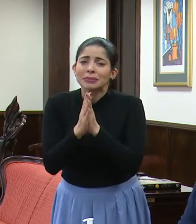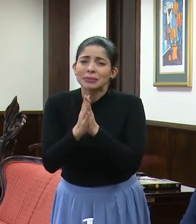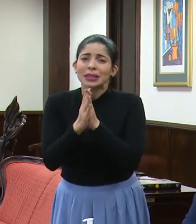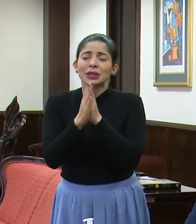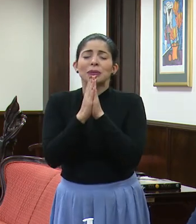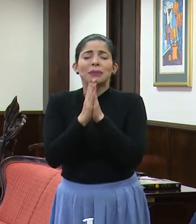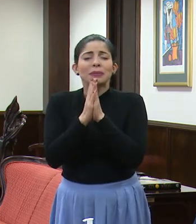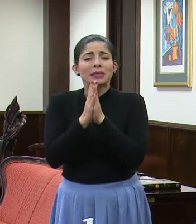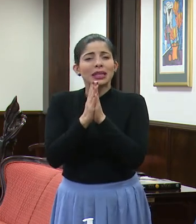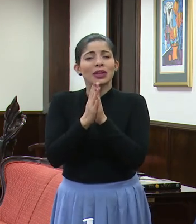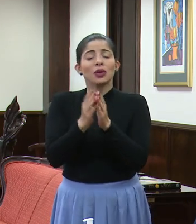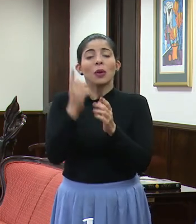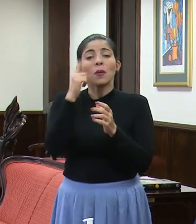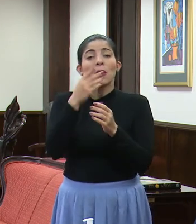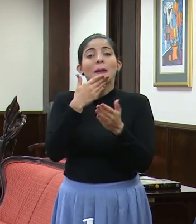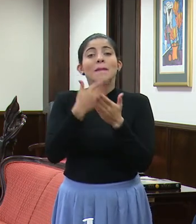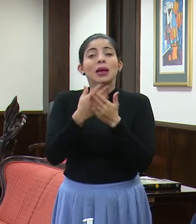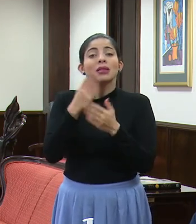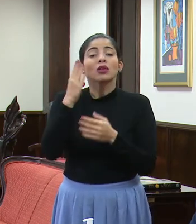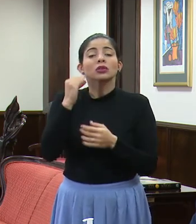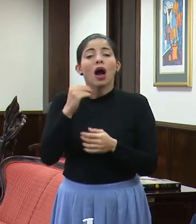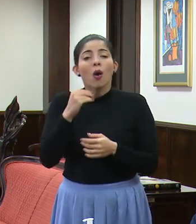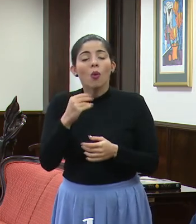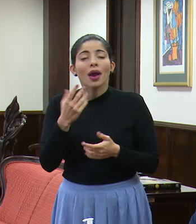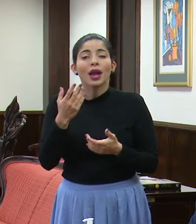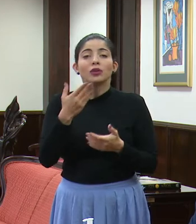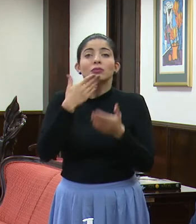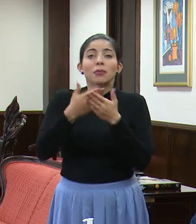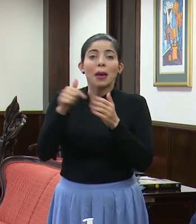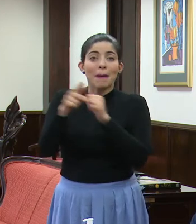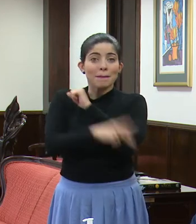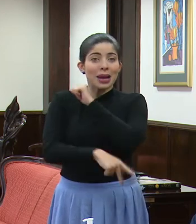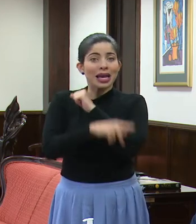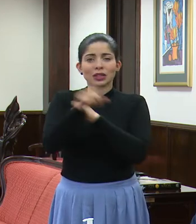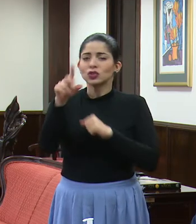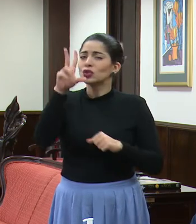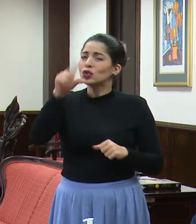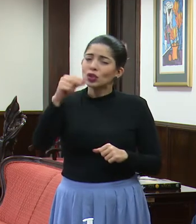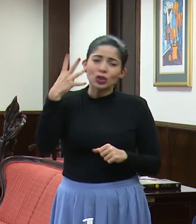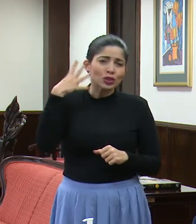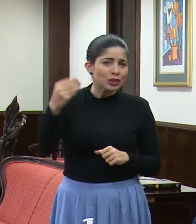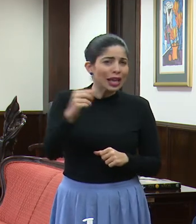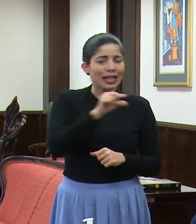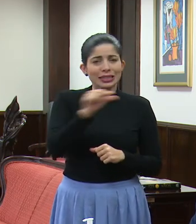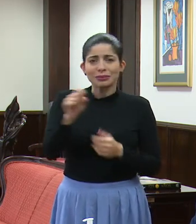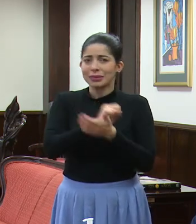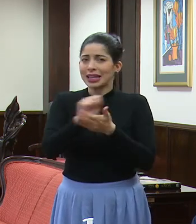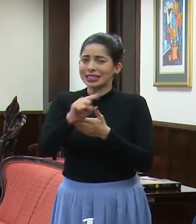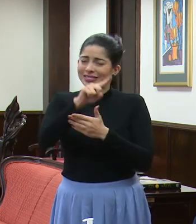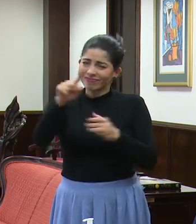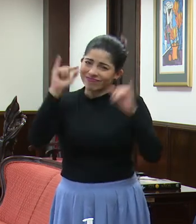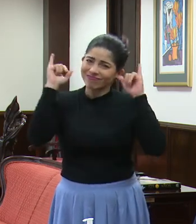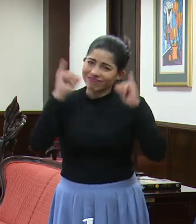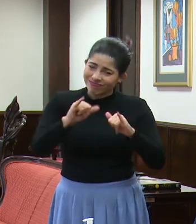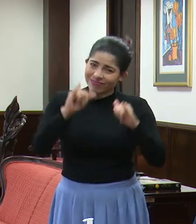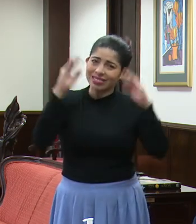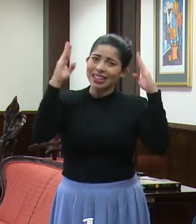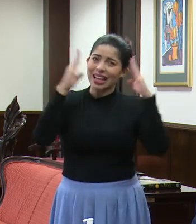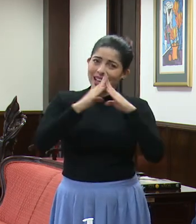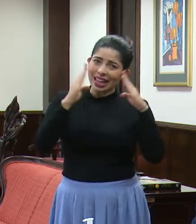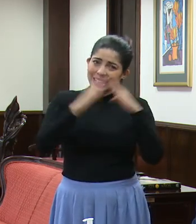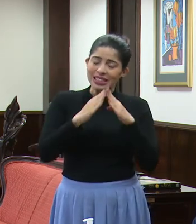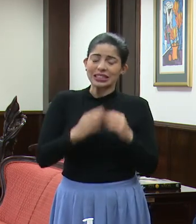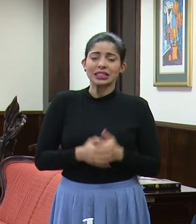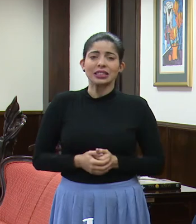de este país, por el bien de los abuelos, que no salgamos en Semana Santa, que nos mantengamos en casa,